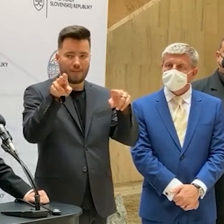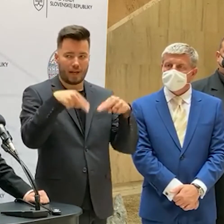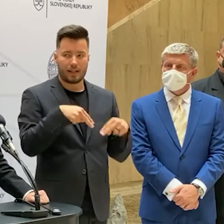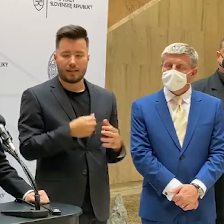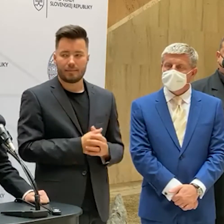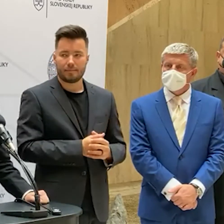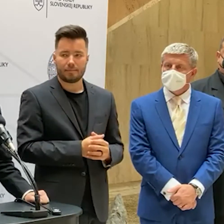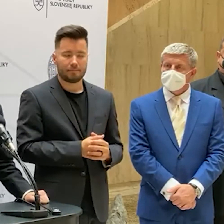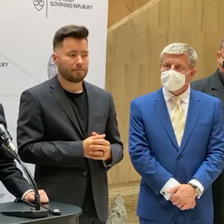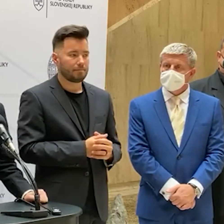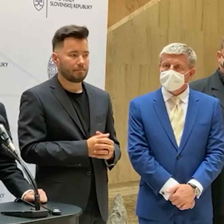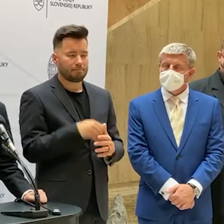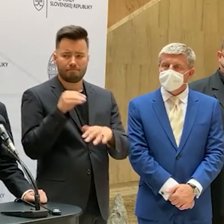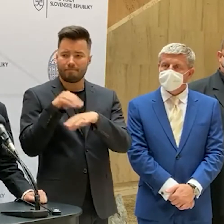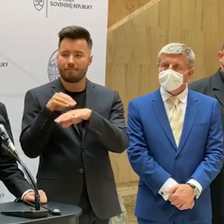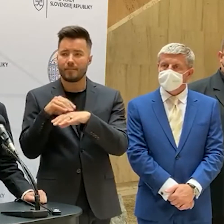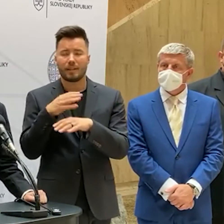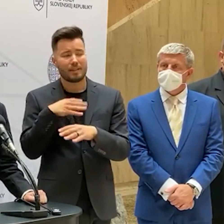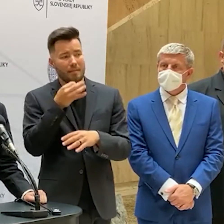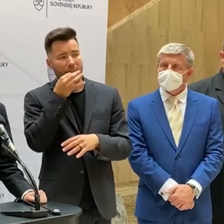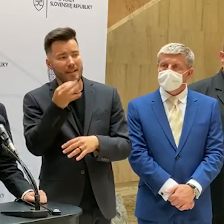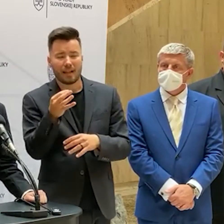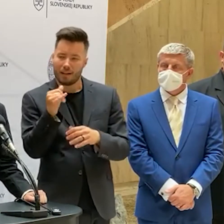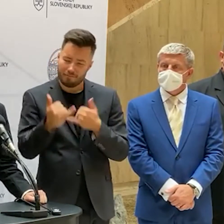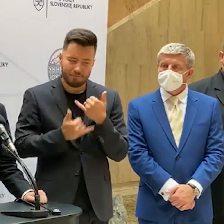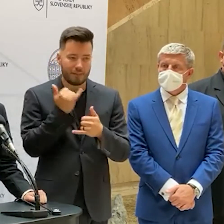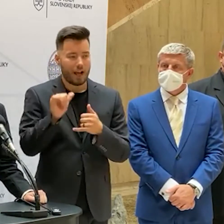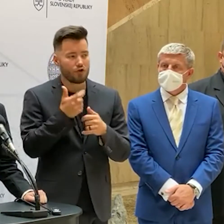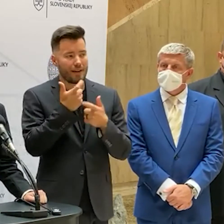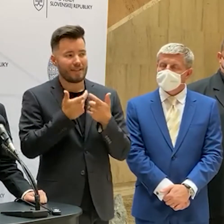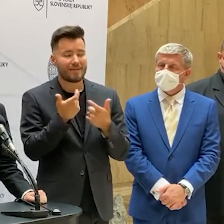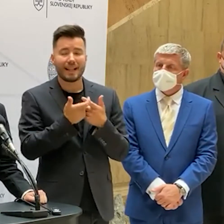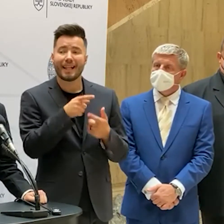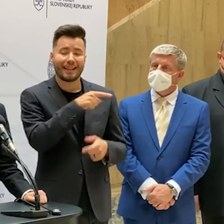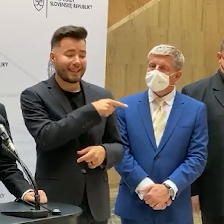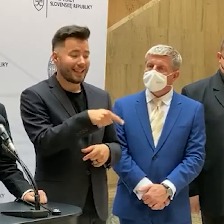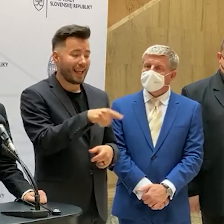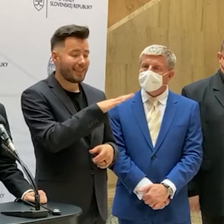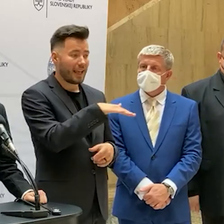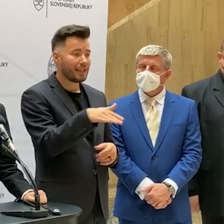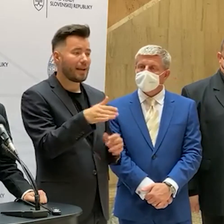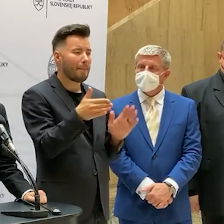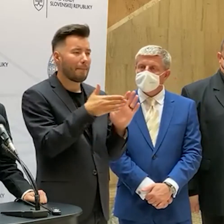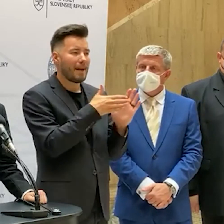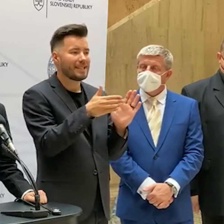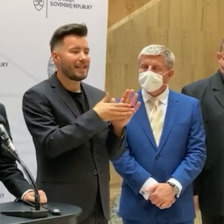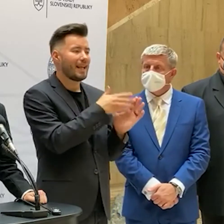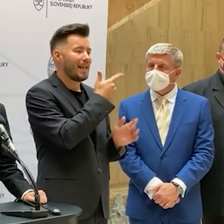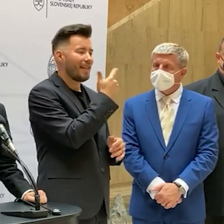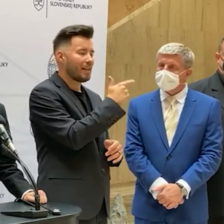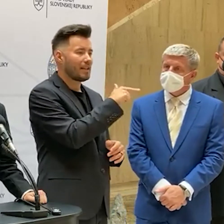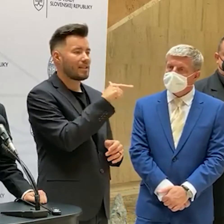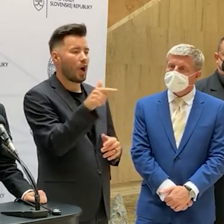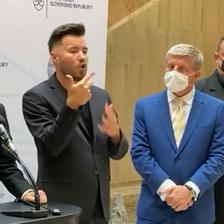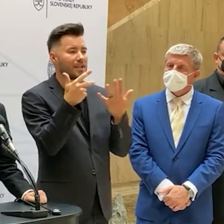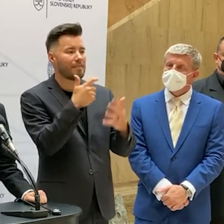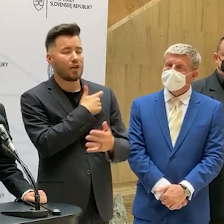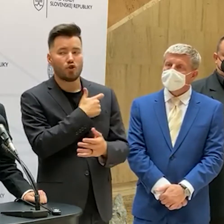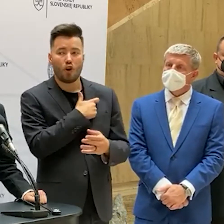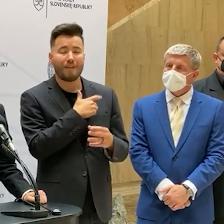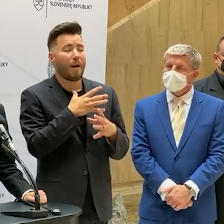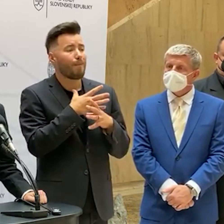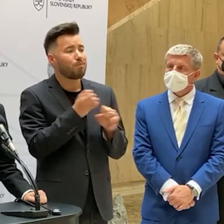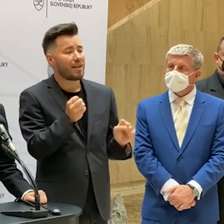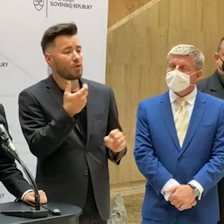ste ešte dovysvetliť, aké pravidlá platia pre deti medzi 12 a 18 rokom, ktoré nie sú zaočkované do toho